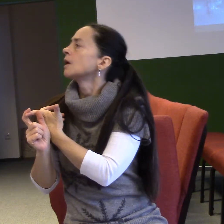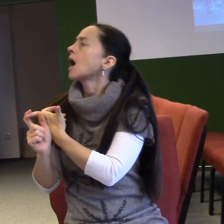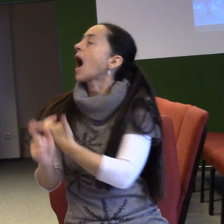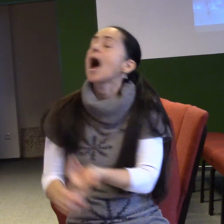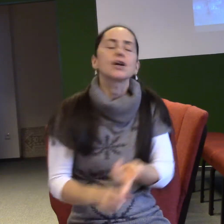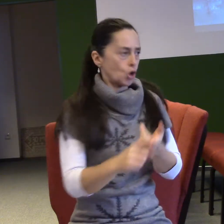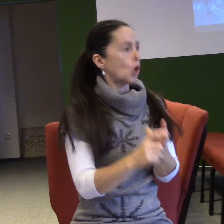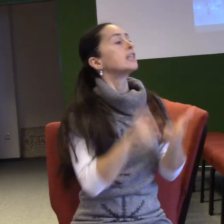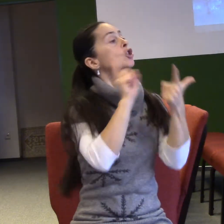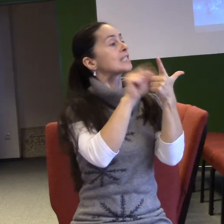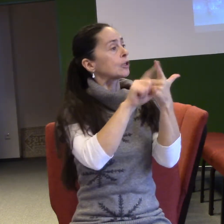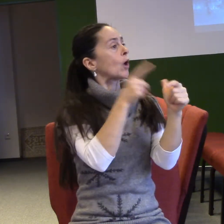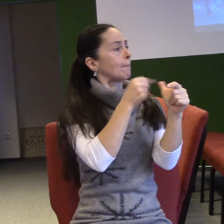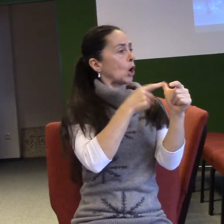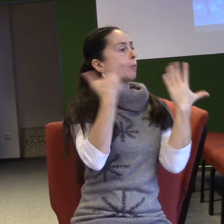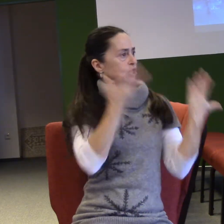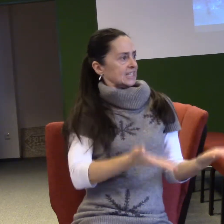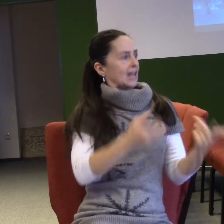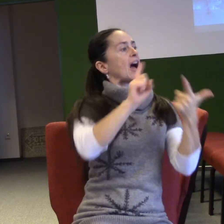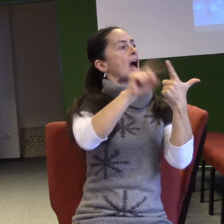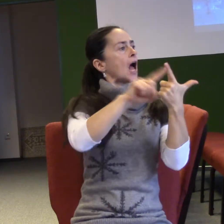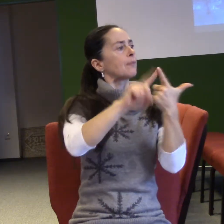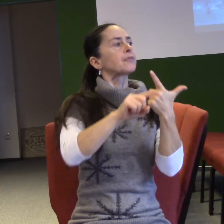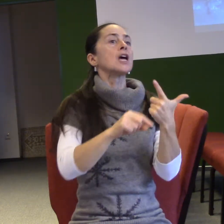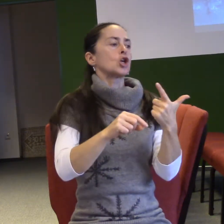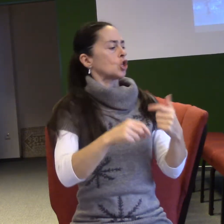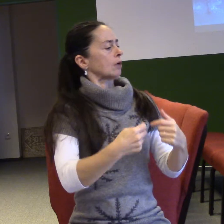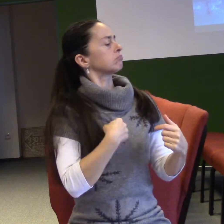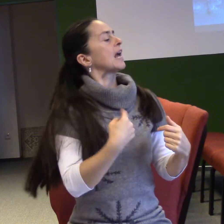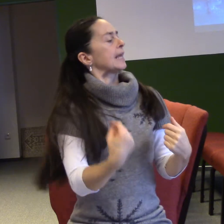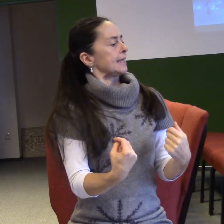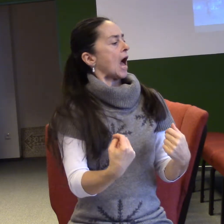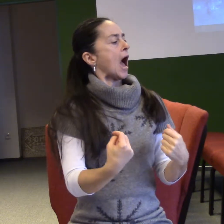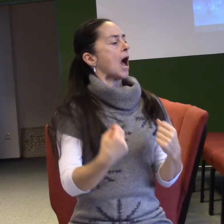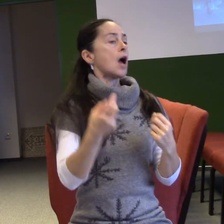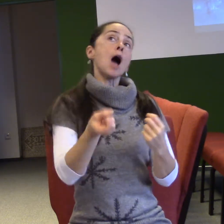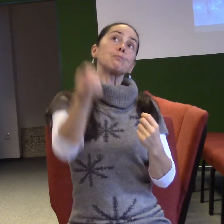tváří. Naše postavení. To, před kým jsme. A víte,